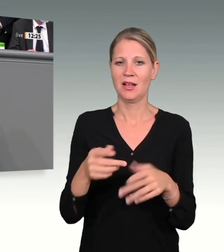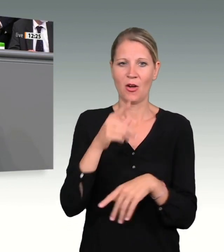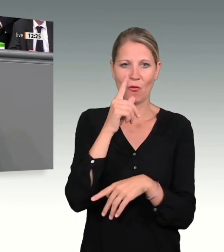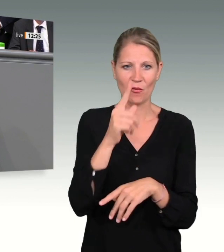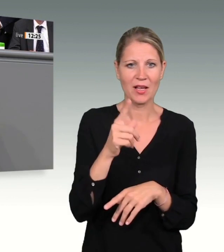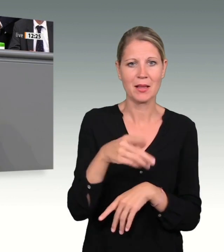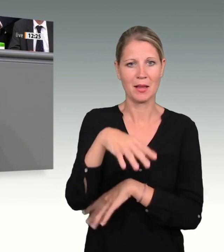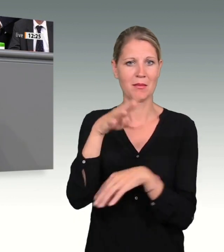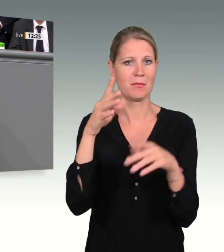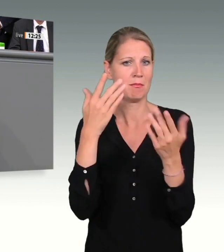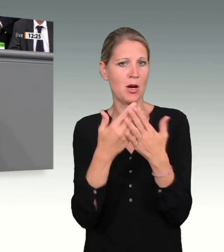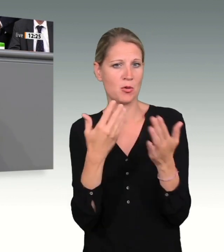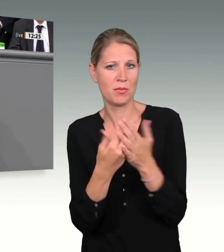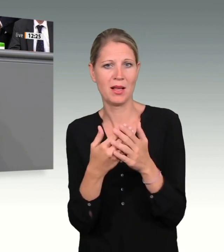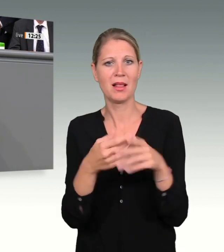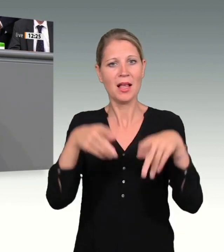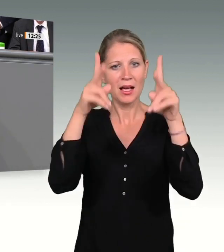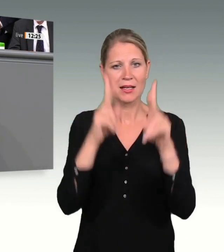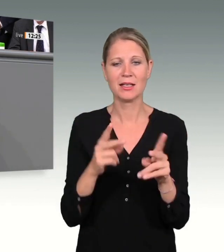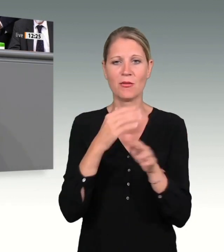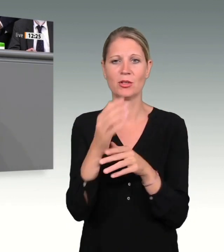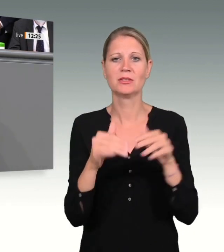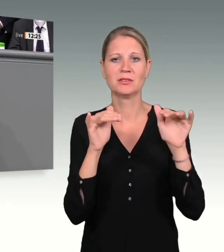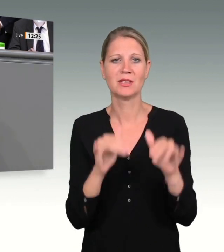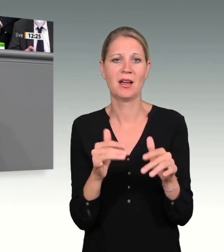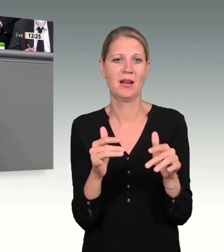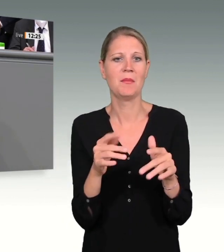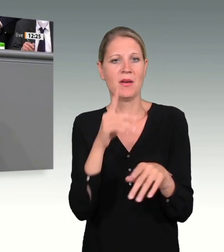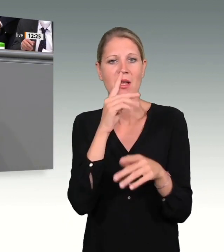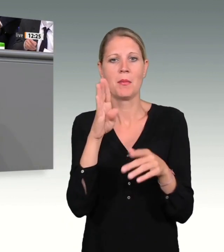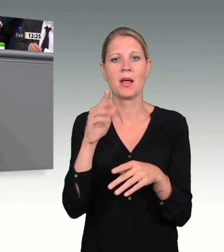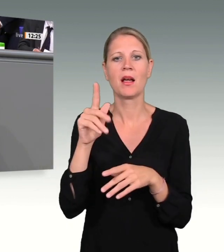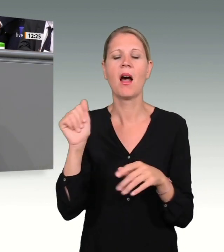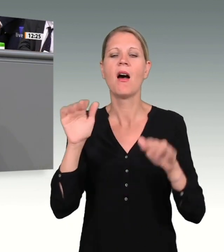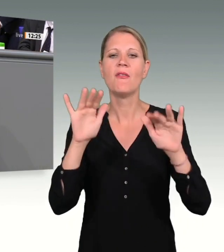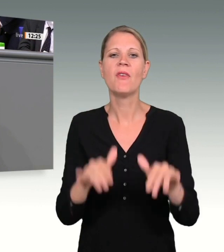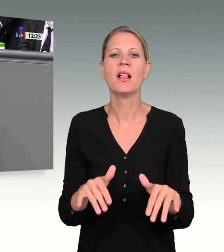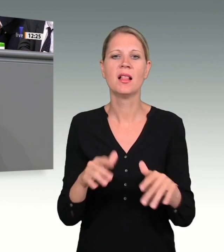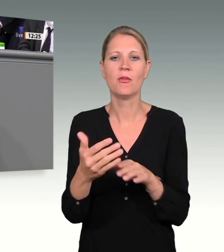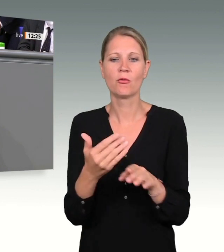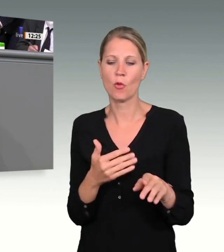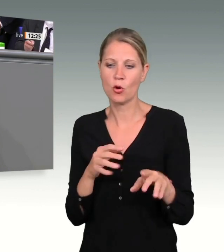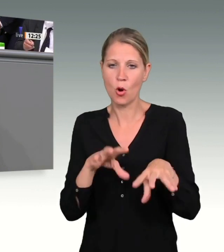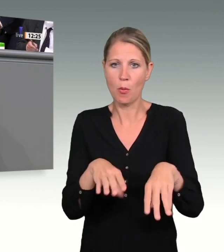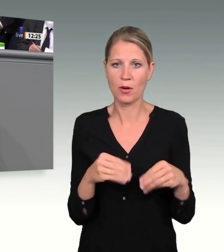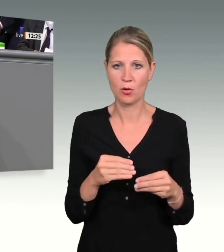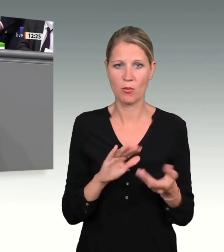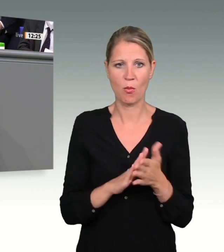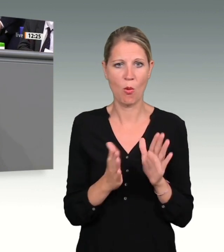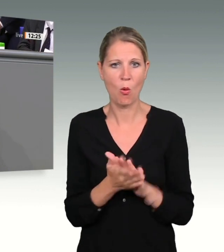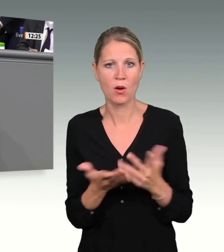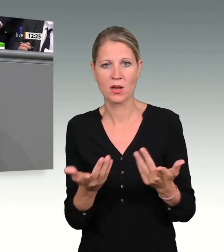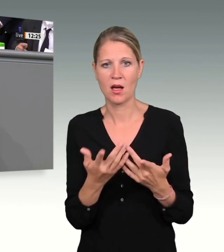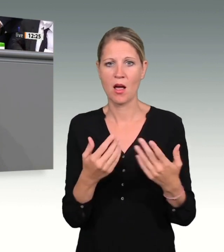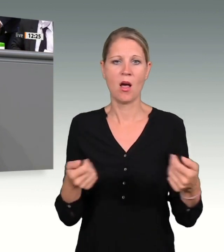Bundesnachrichtendienst die libyschen Telefonkontakte im Februar sorgfältiger überprüft hätte? Wenn der Verfassungsschutz im Oktober den Hinweisen aus Marokko